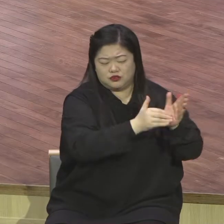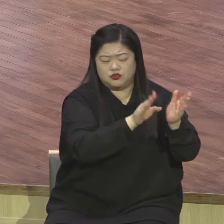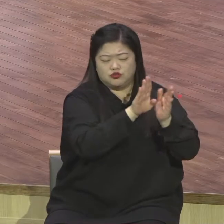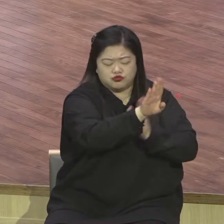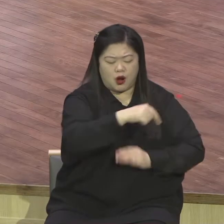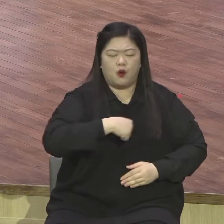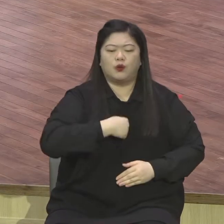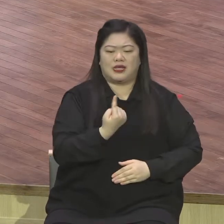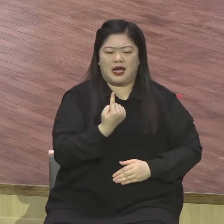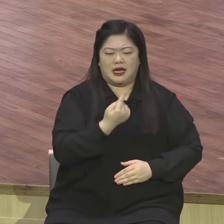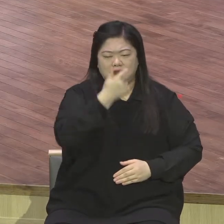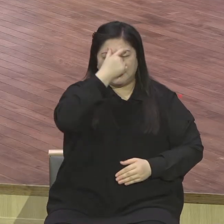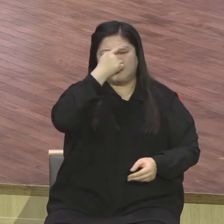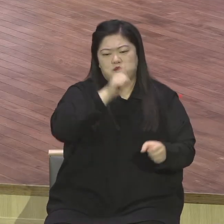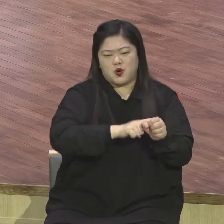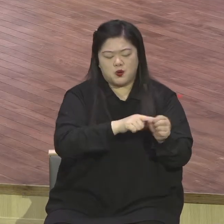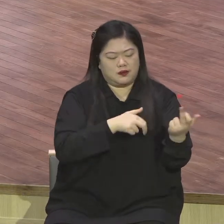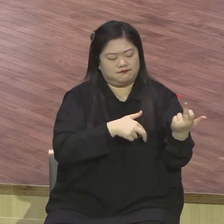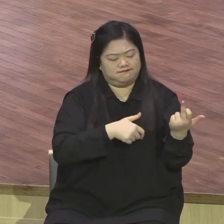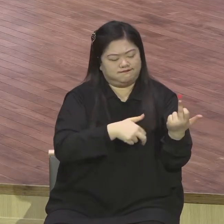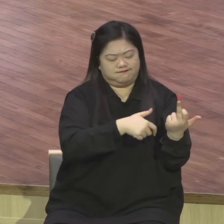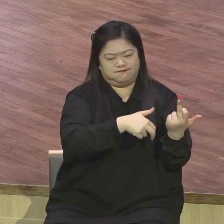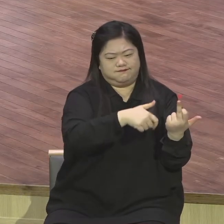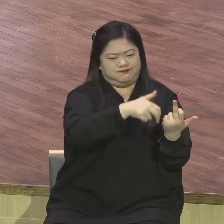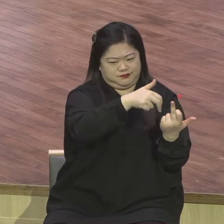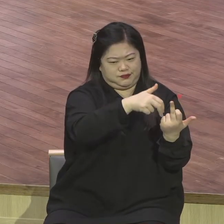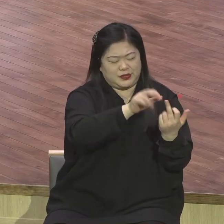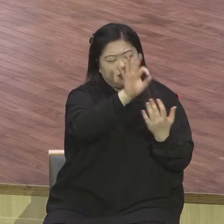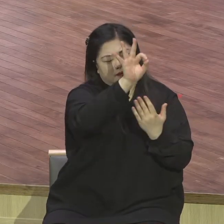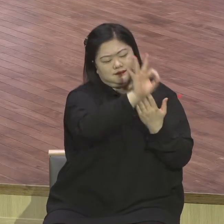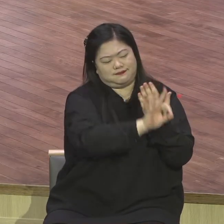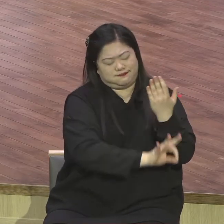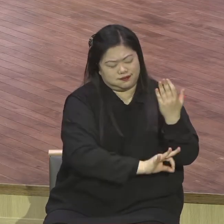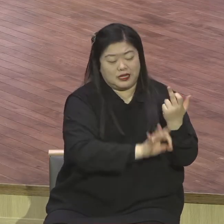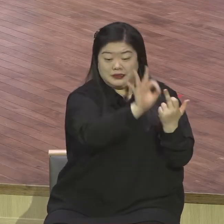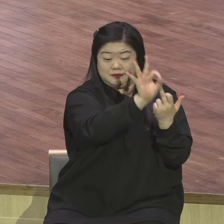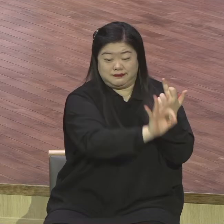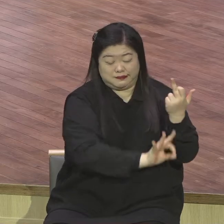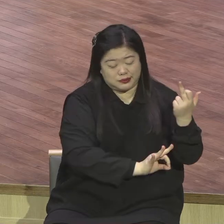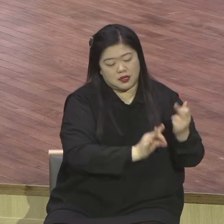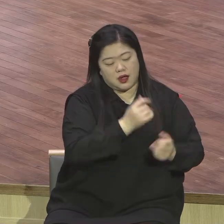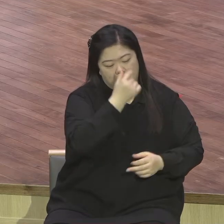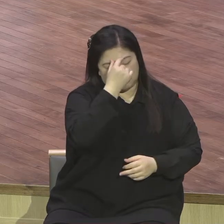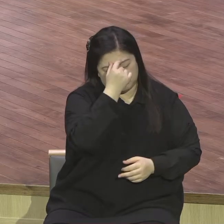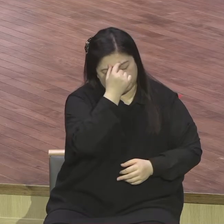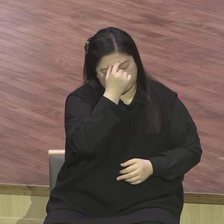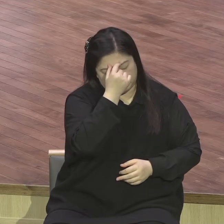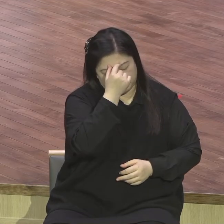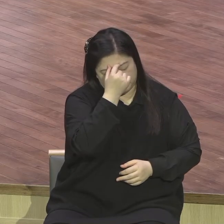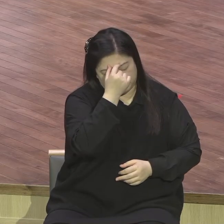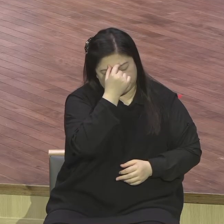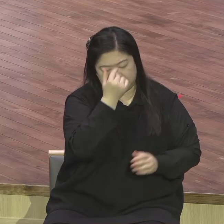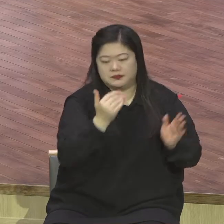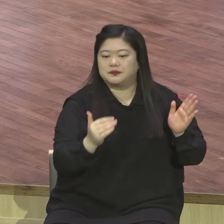산에 올라가시니라 저물매 거기에 혼자 계시더니 오늘 말씀은